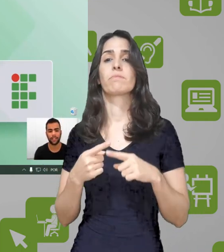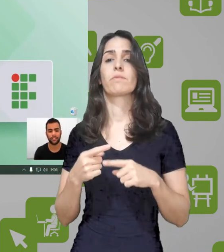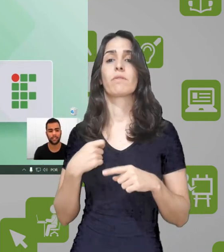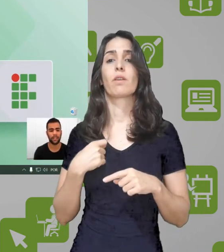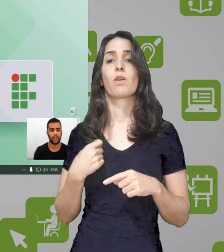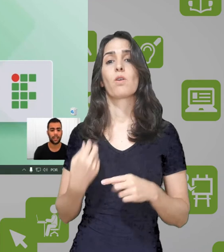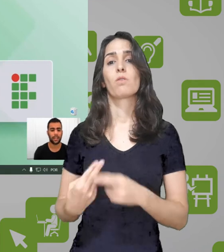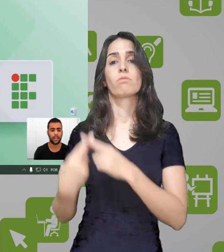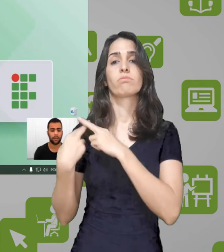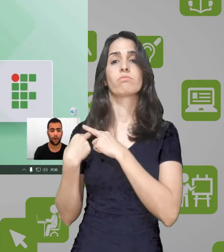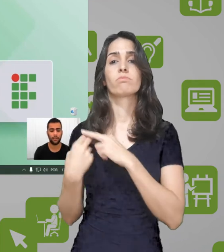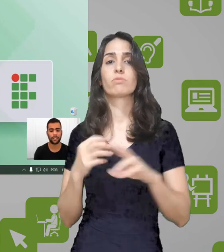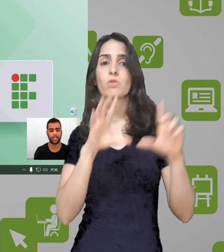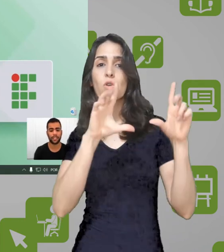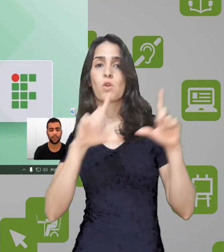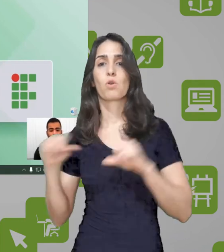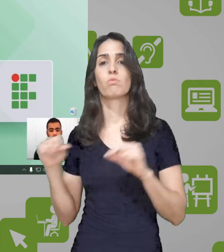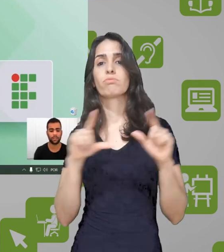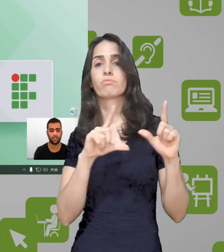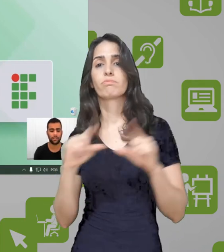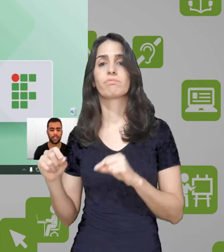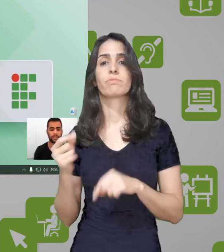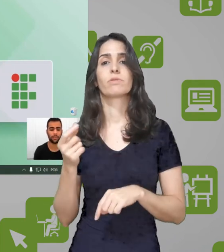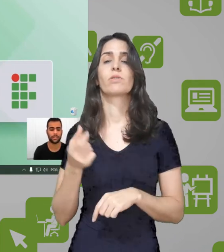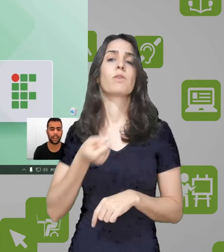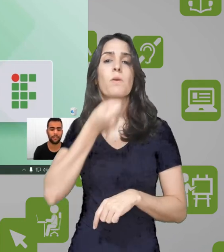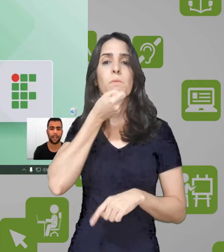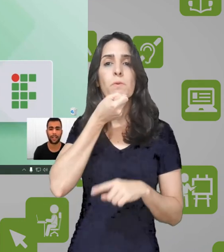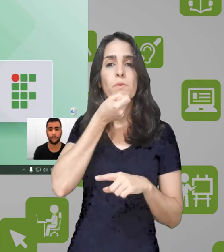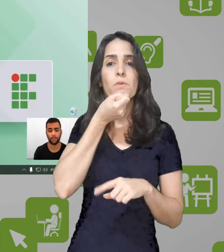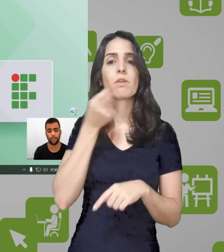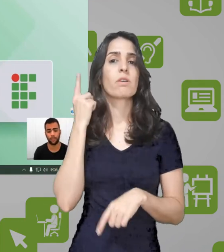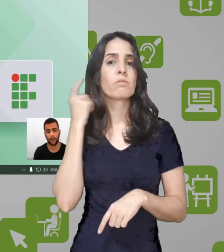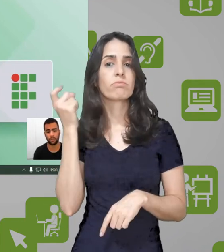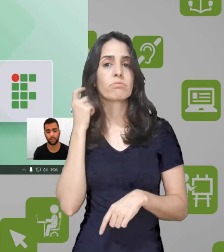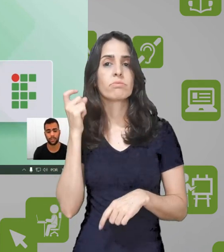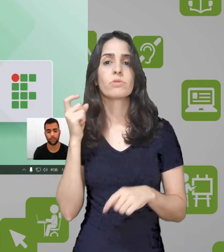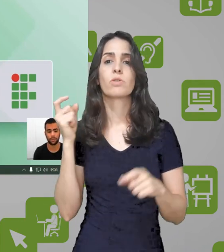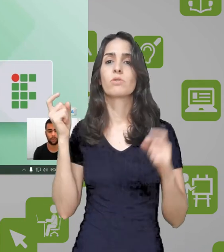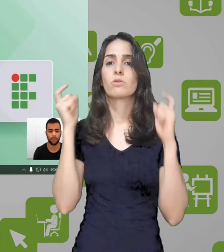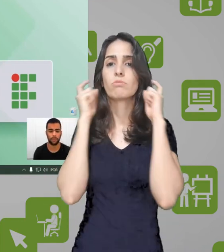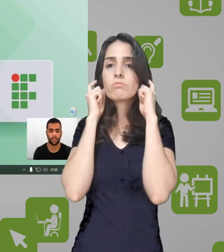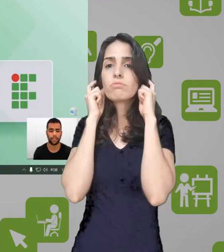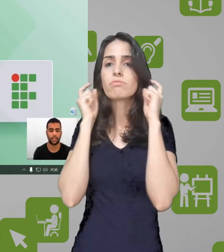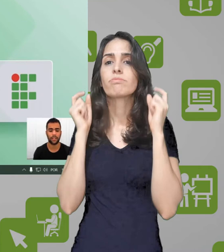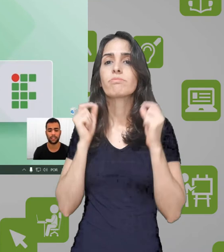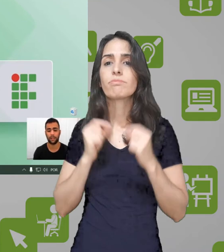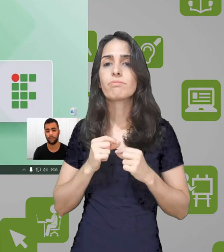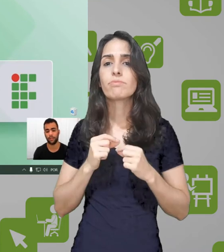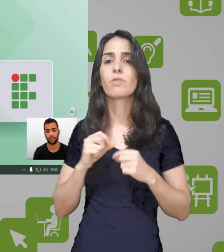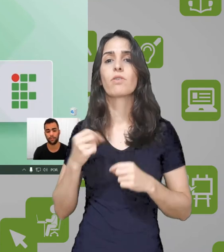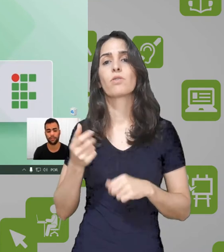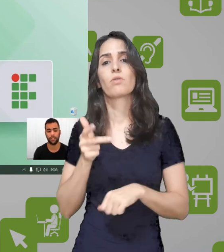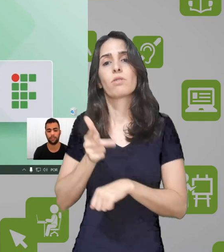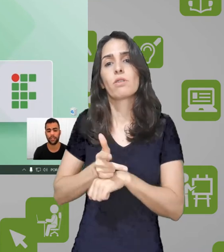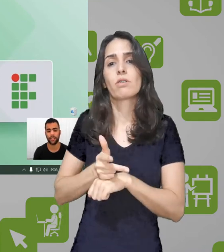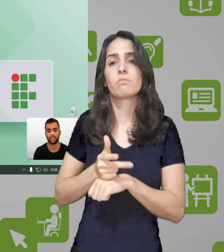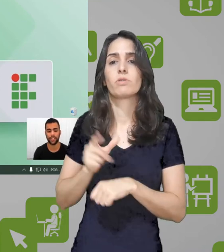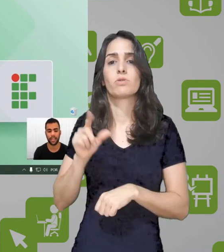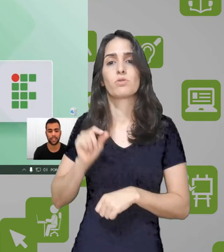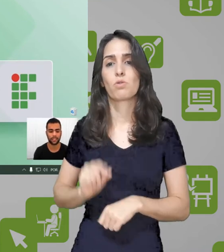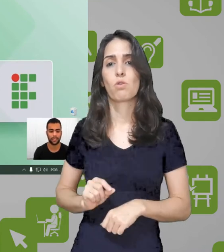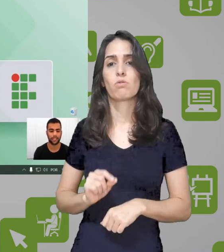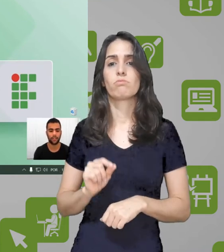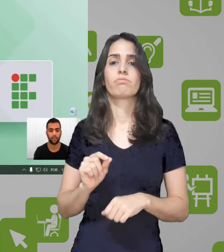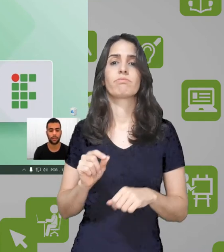qualidade, qual vai ser o dispositivo responsável pela captura do áudio, se é um microfone, se é um fone de ouvido, um